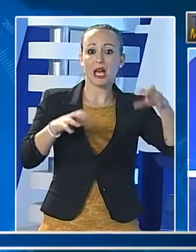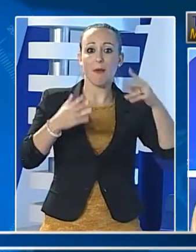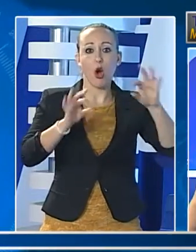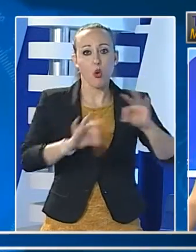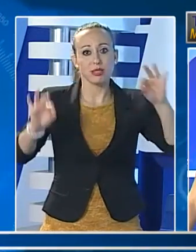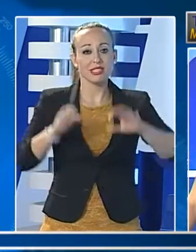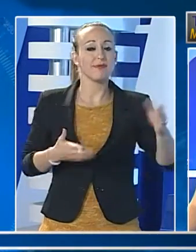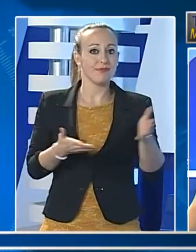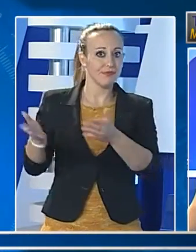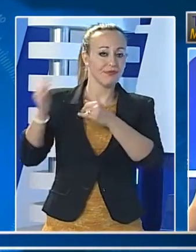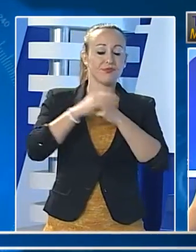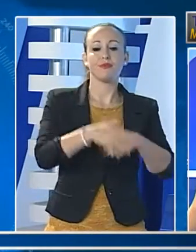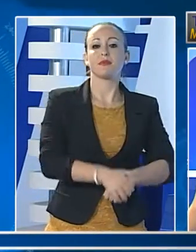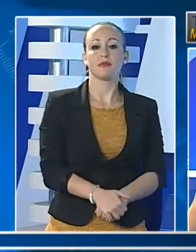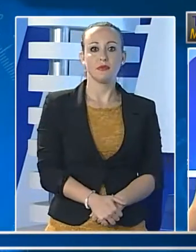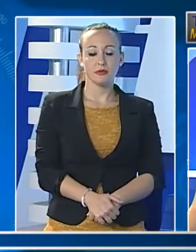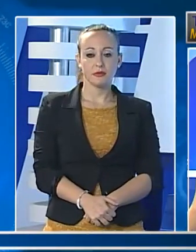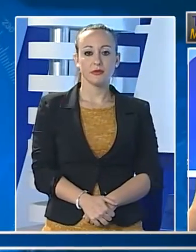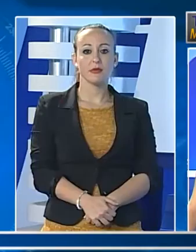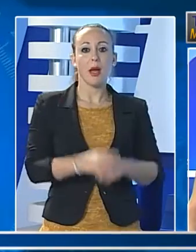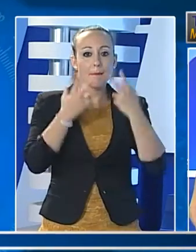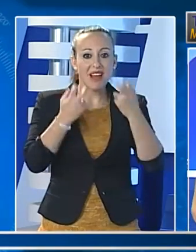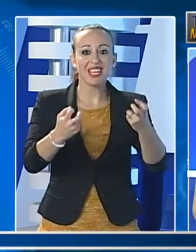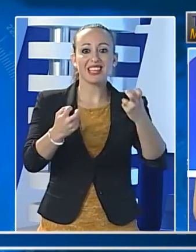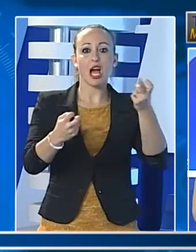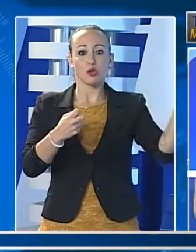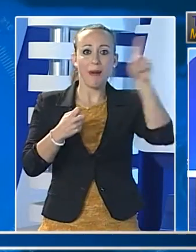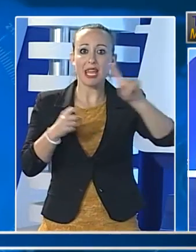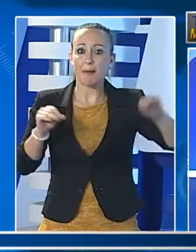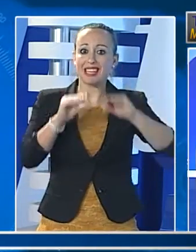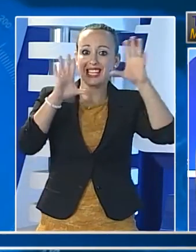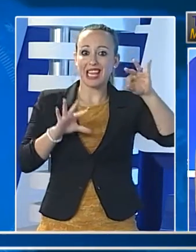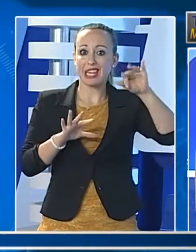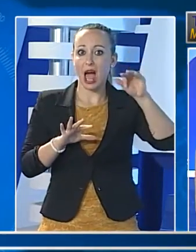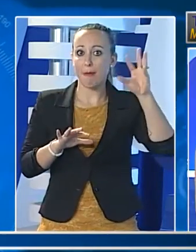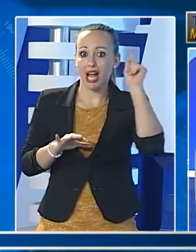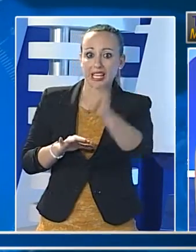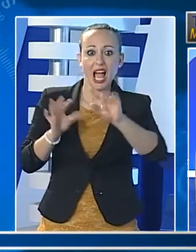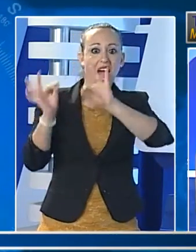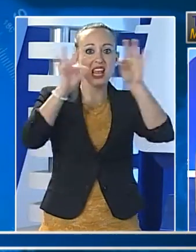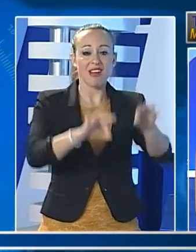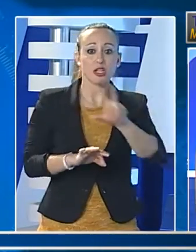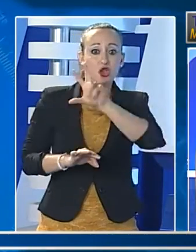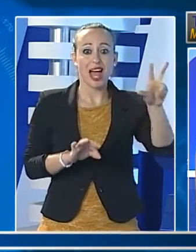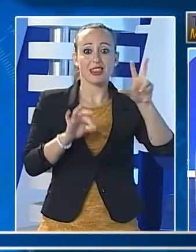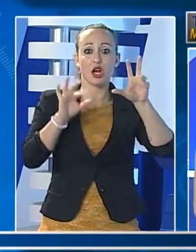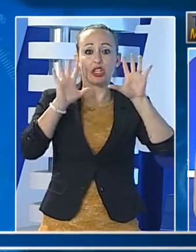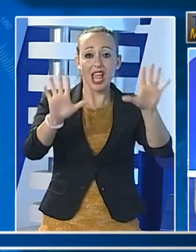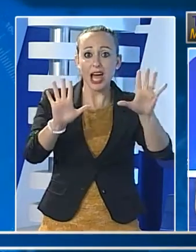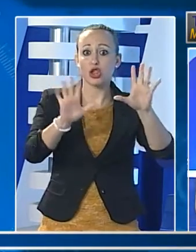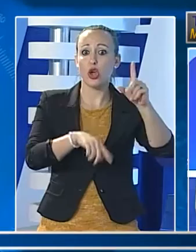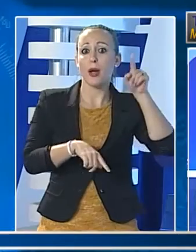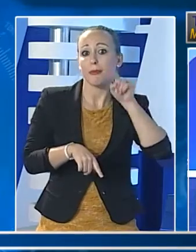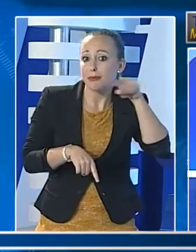e dalla Dignity One di medici senza frontiere. Tutti i migranti sono a bordo di quest'ultima che ne accoglieva